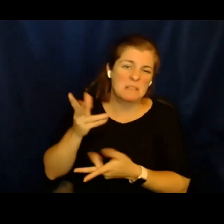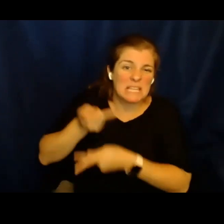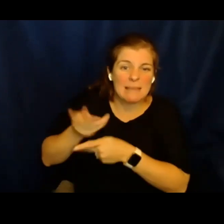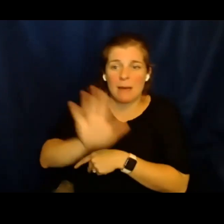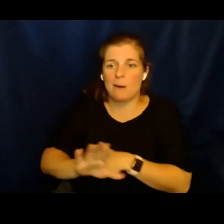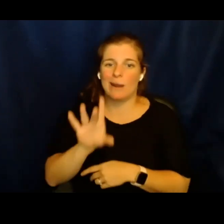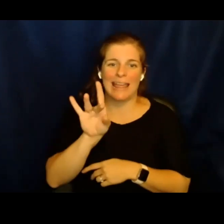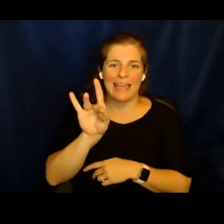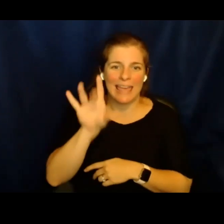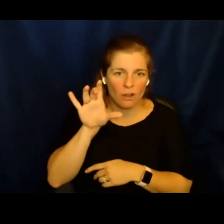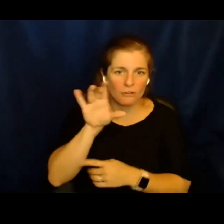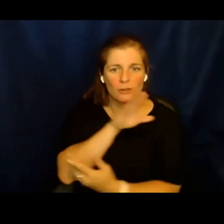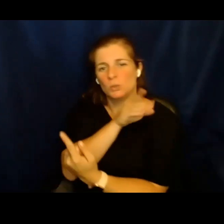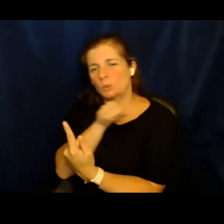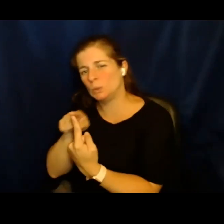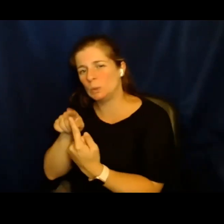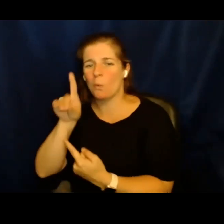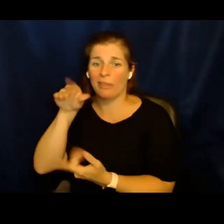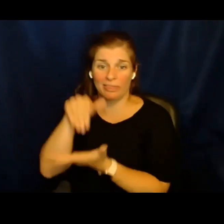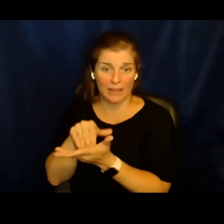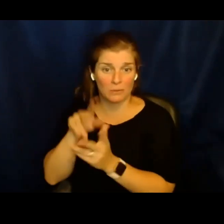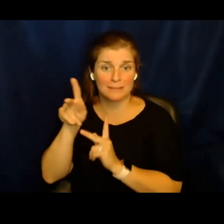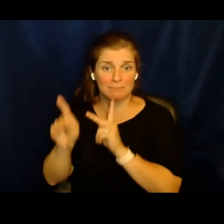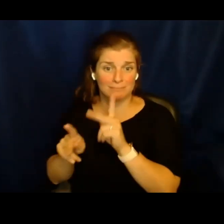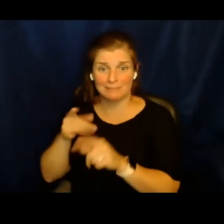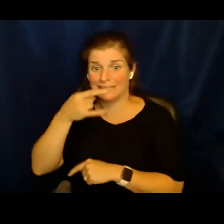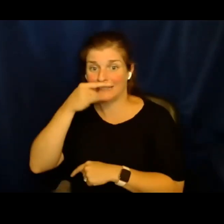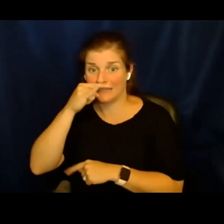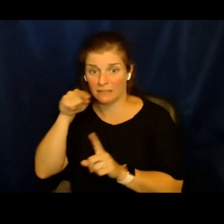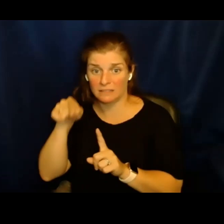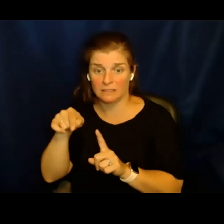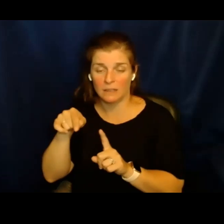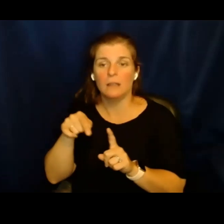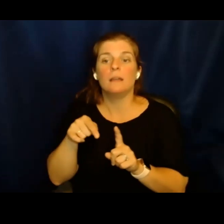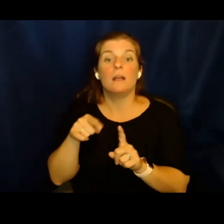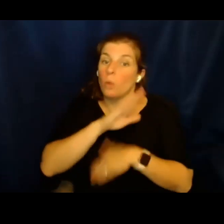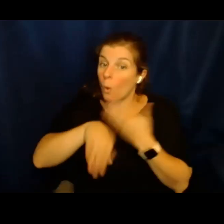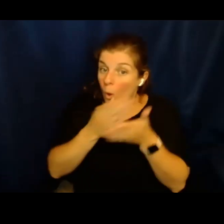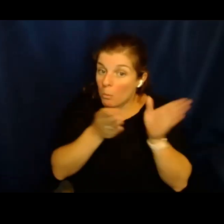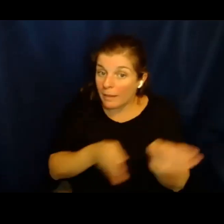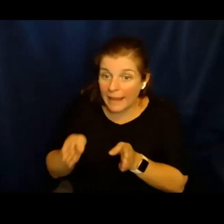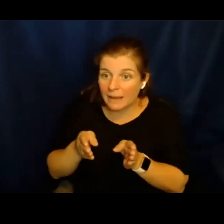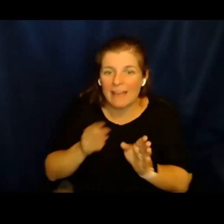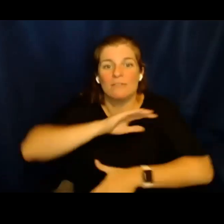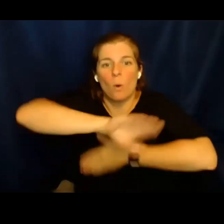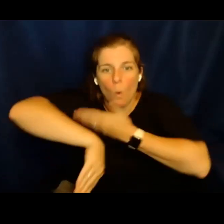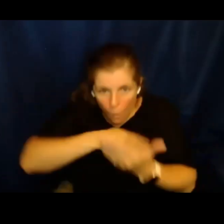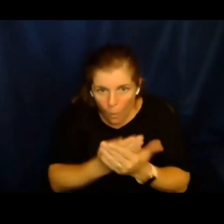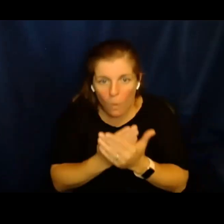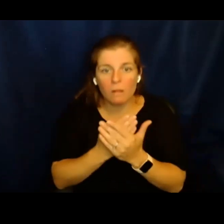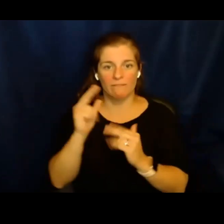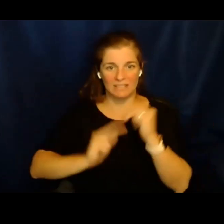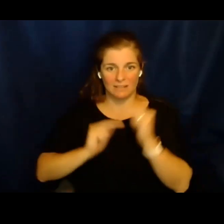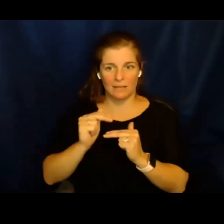habitar a de 800 a 900 chicos. El plan original es que toda esta instalación